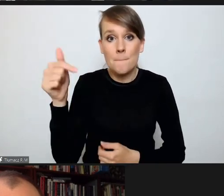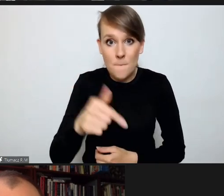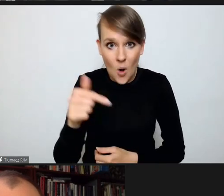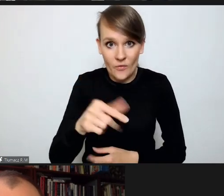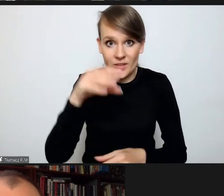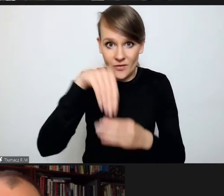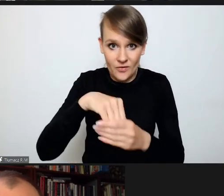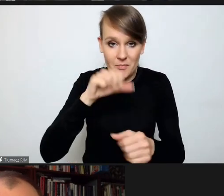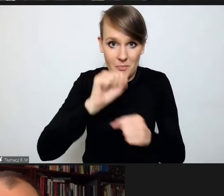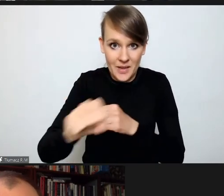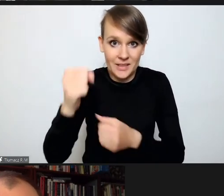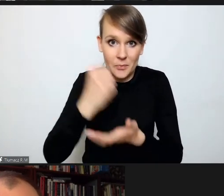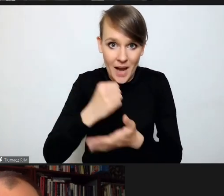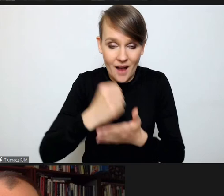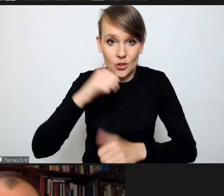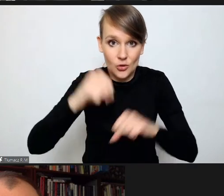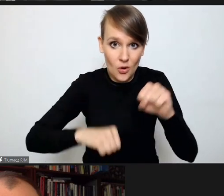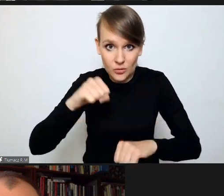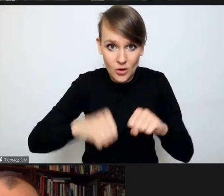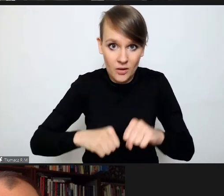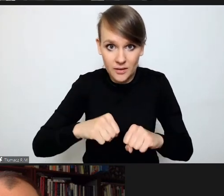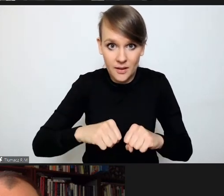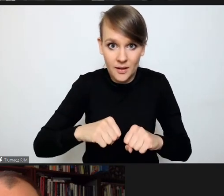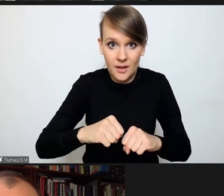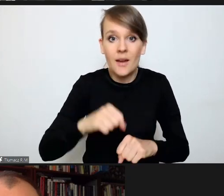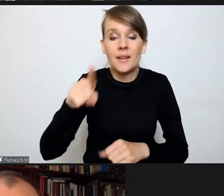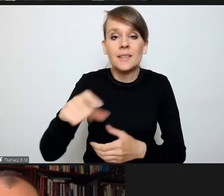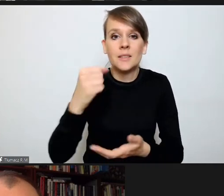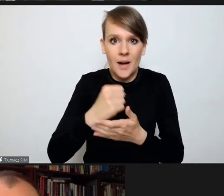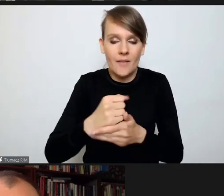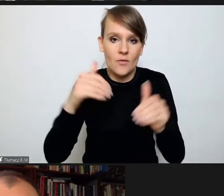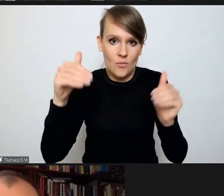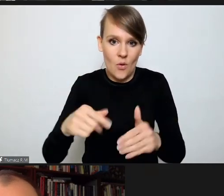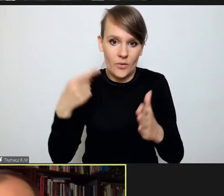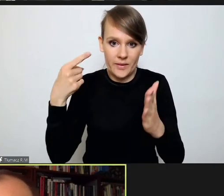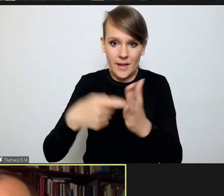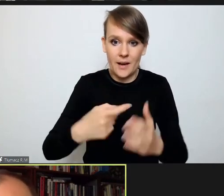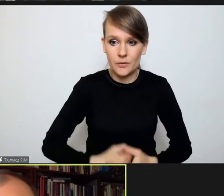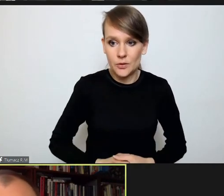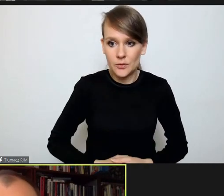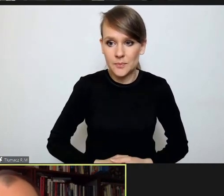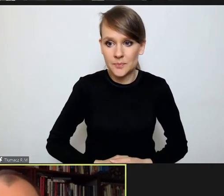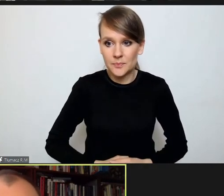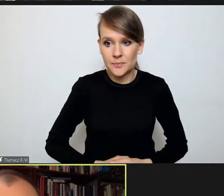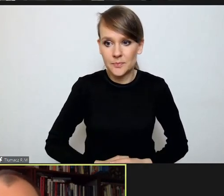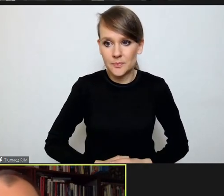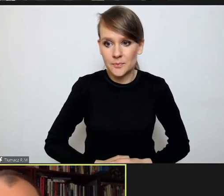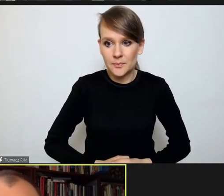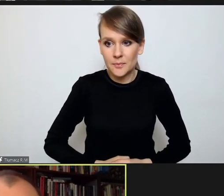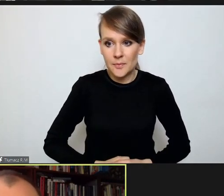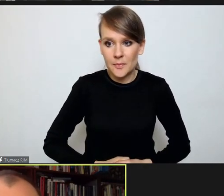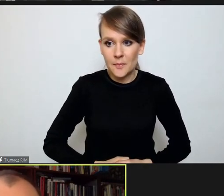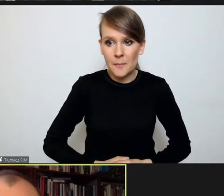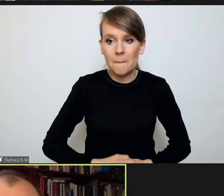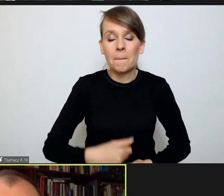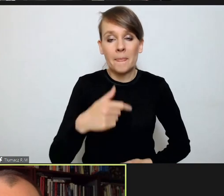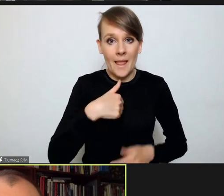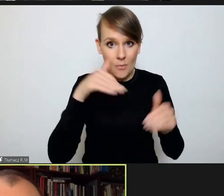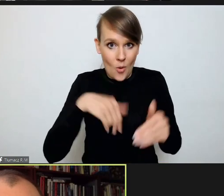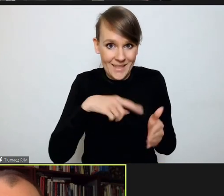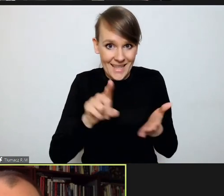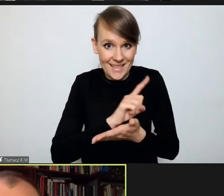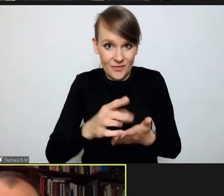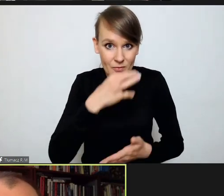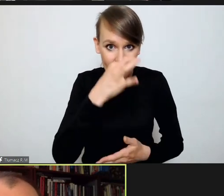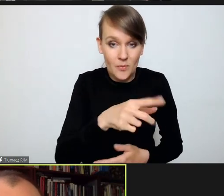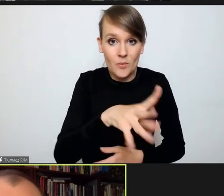sprawy sądzone, te sprawy mogą trafić. A czy mogę zaryzykować pytanie, czy w takim trybie można by